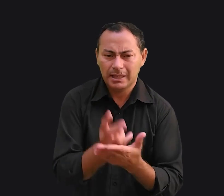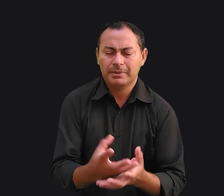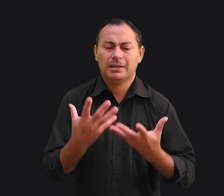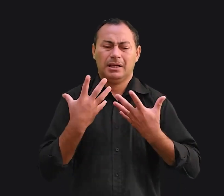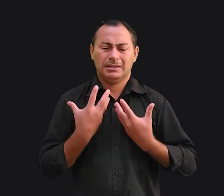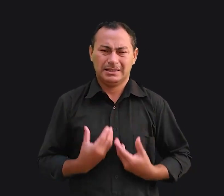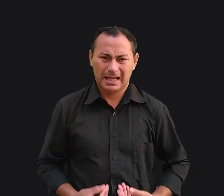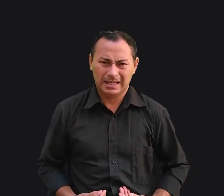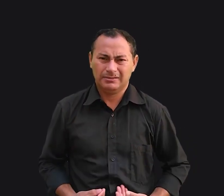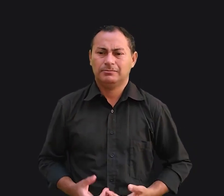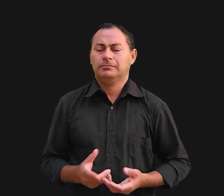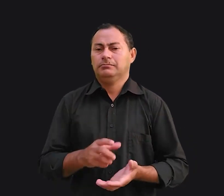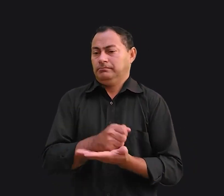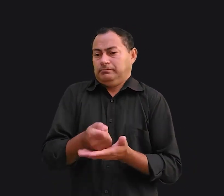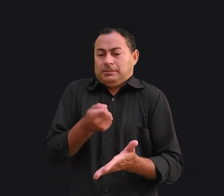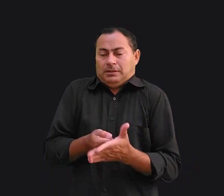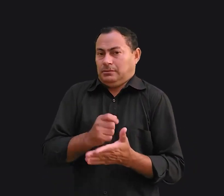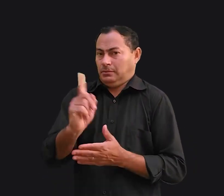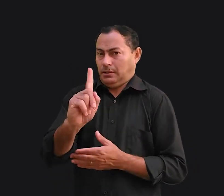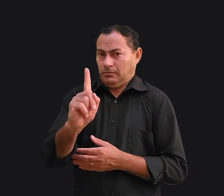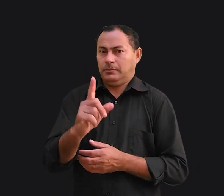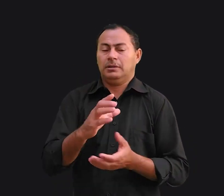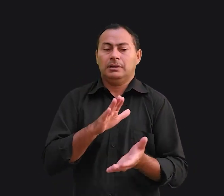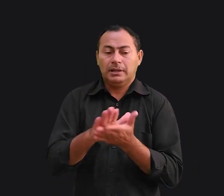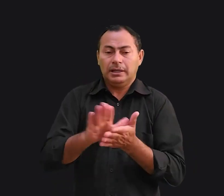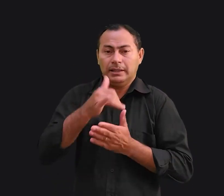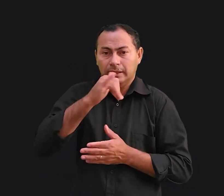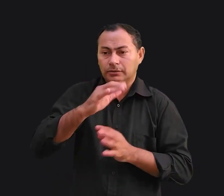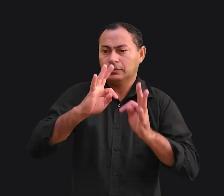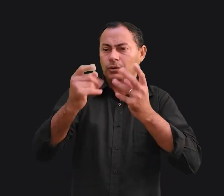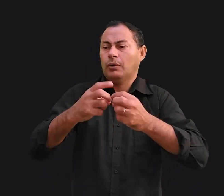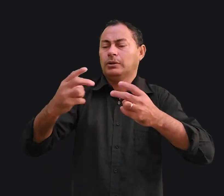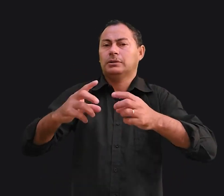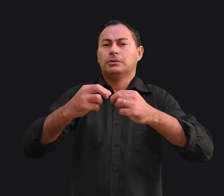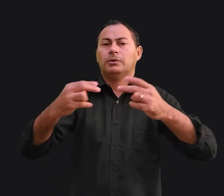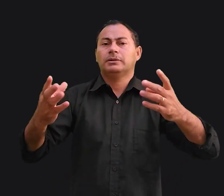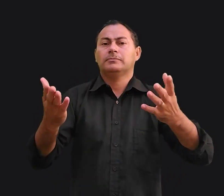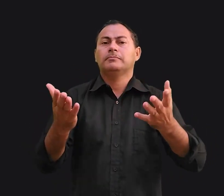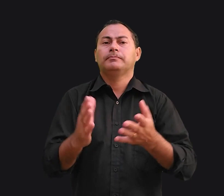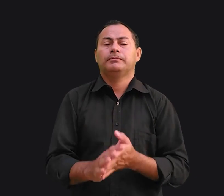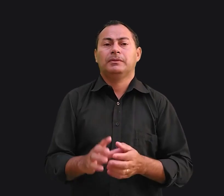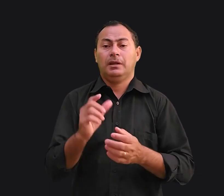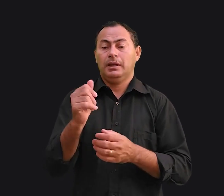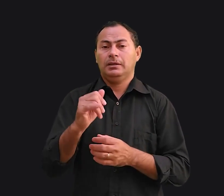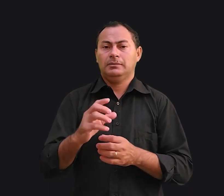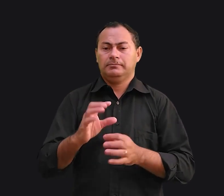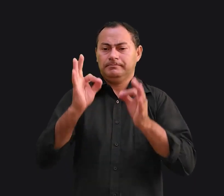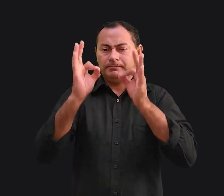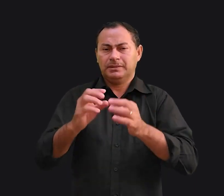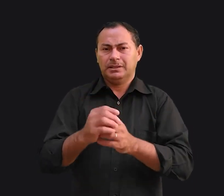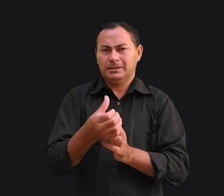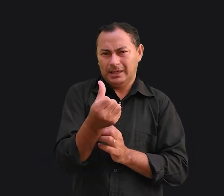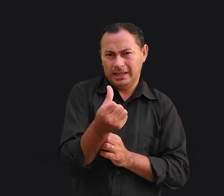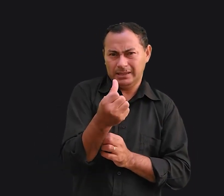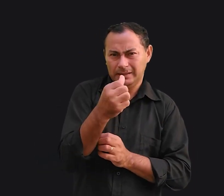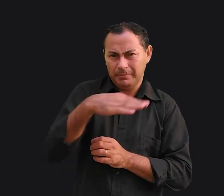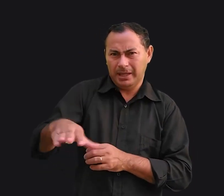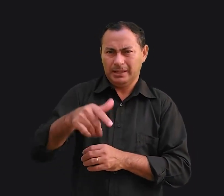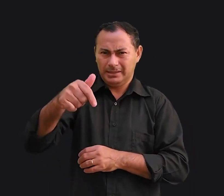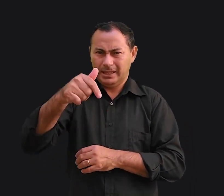cansados. Não devemos ser assim. Gastamos energia com tantas outras coisas. A partir das seis e meia ou sete horas da manhã, começamos